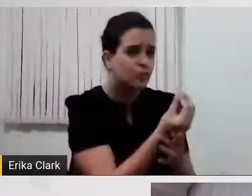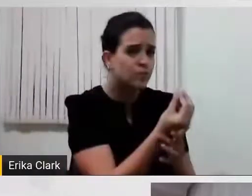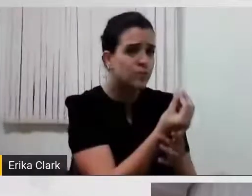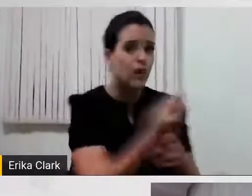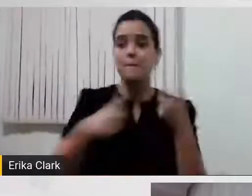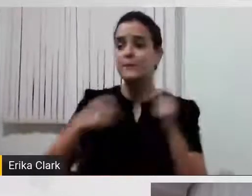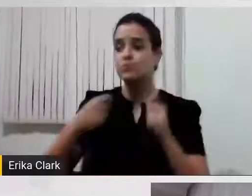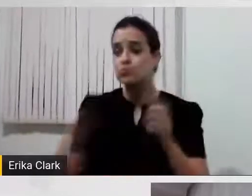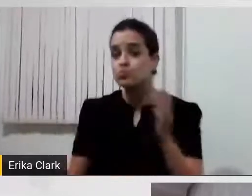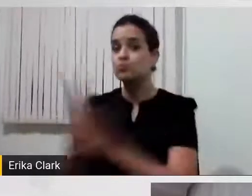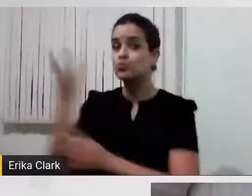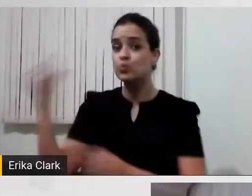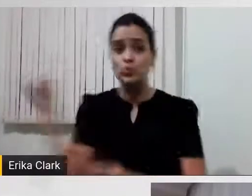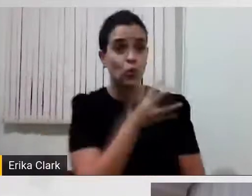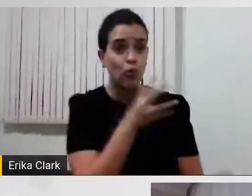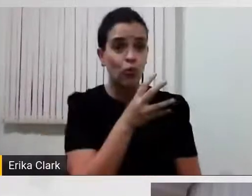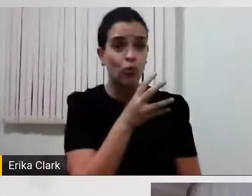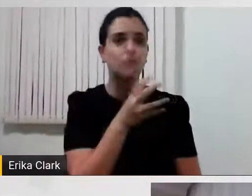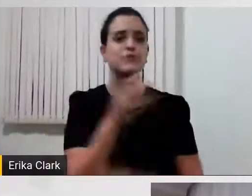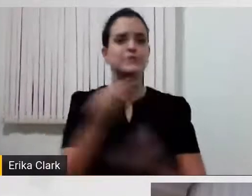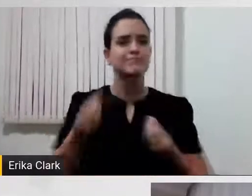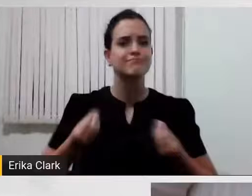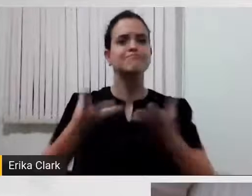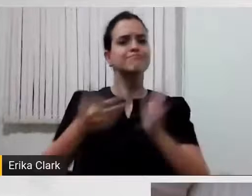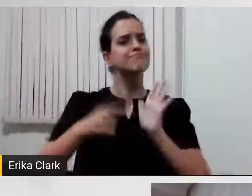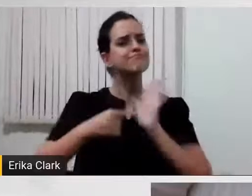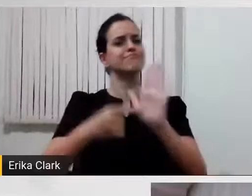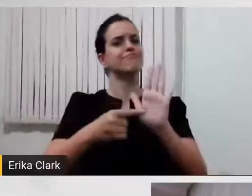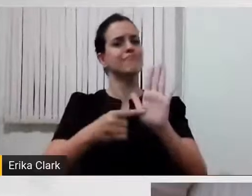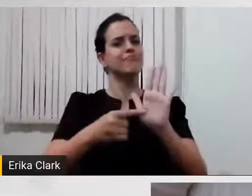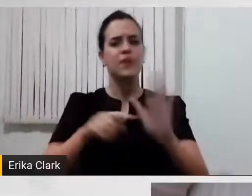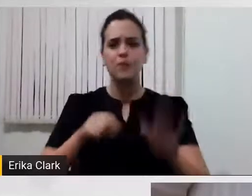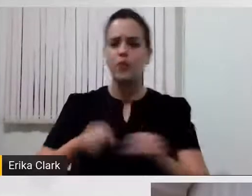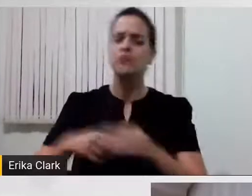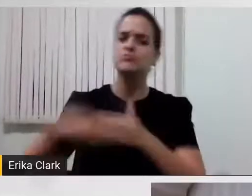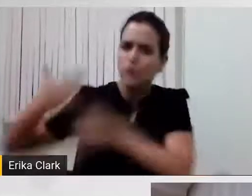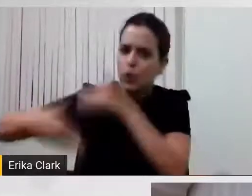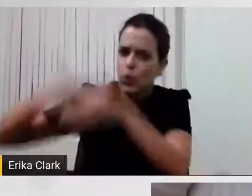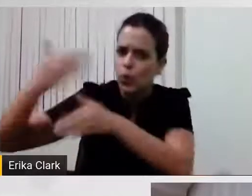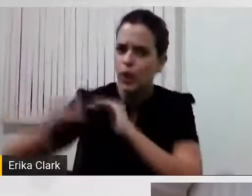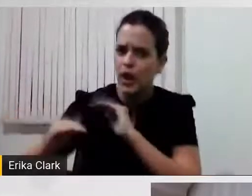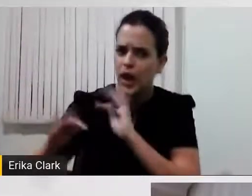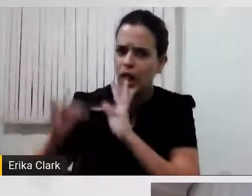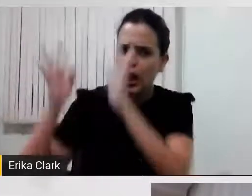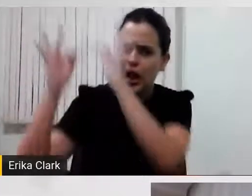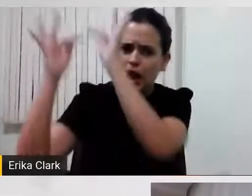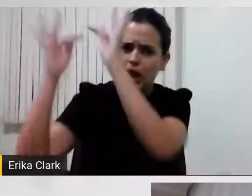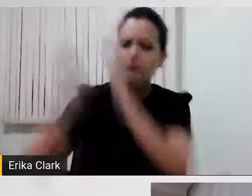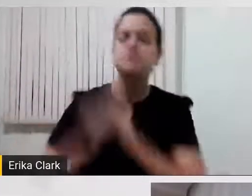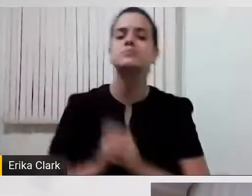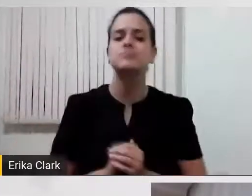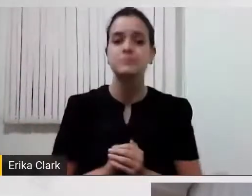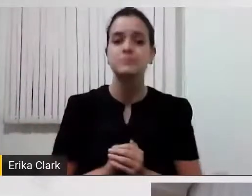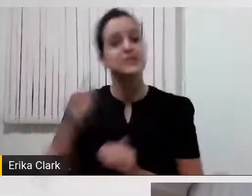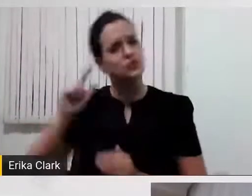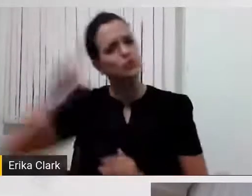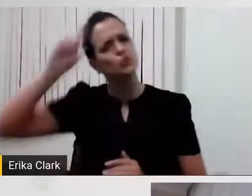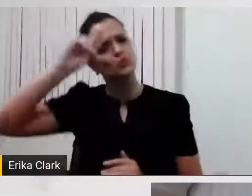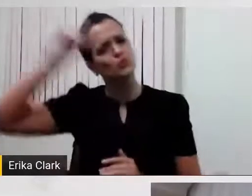preciso trazer alguma coisa nova, então eu faço um desenvolvimento tecnológico. e está no dia a dia da gente,